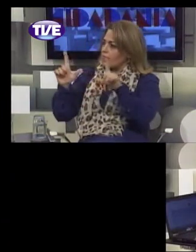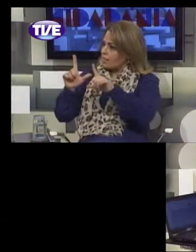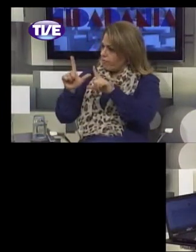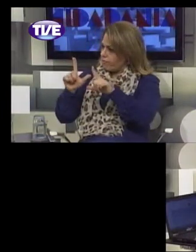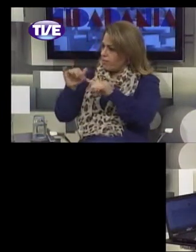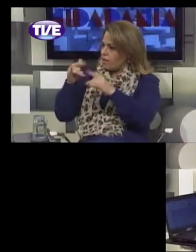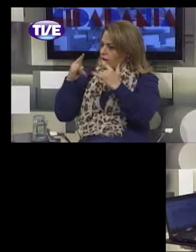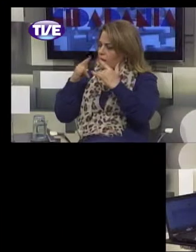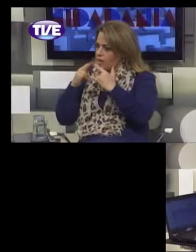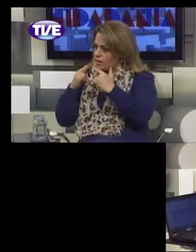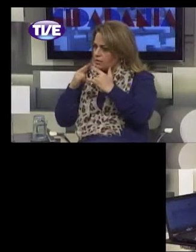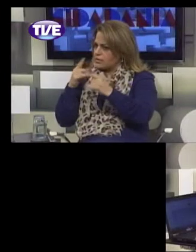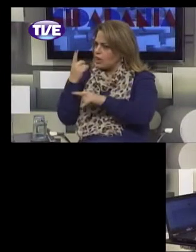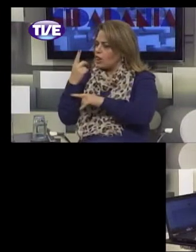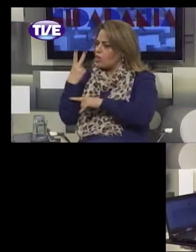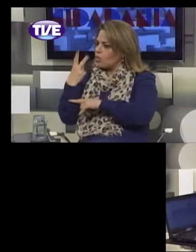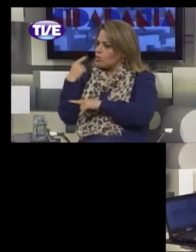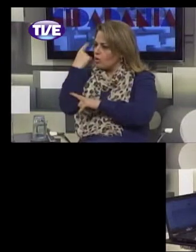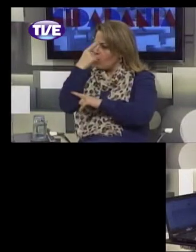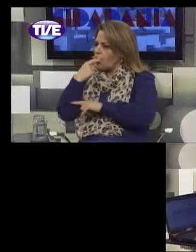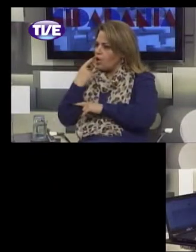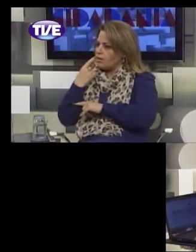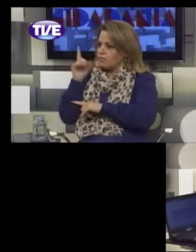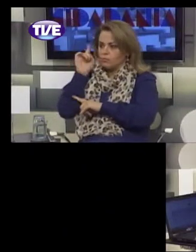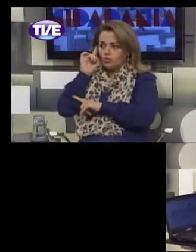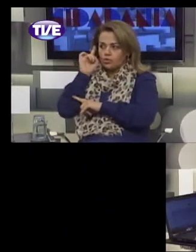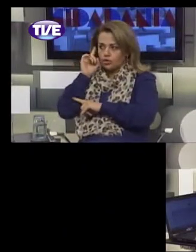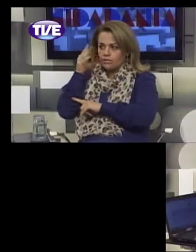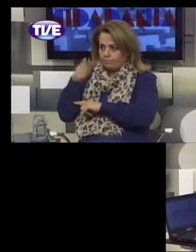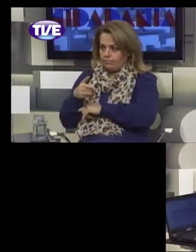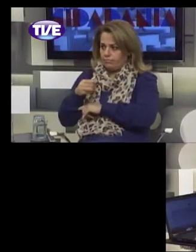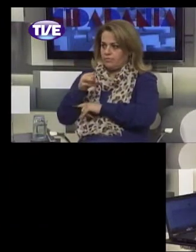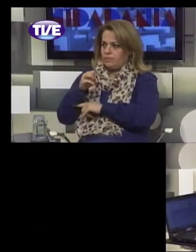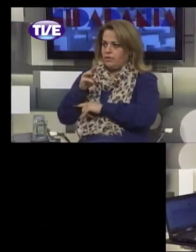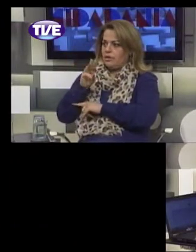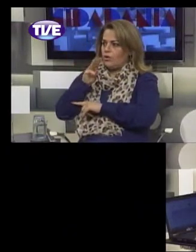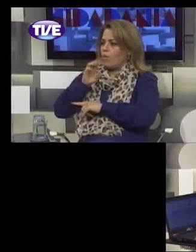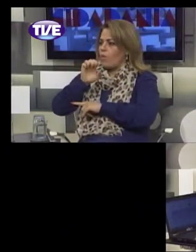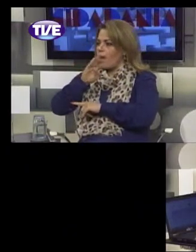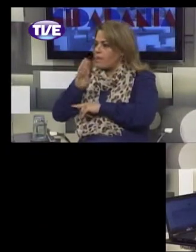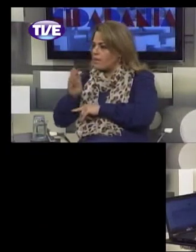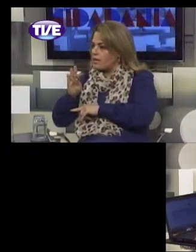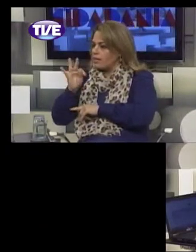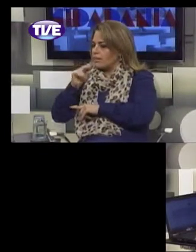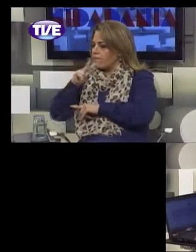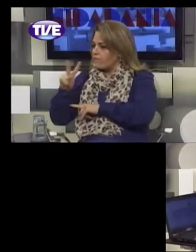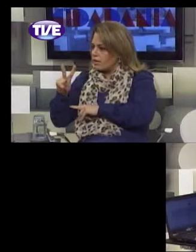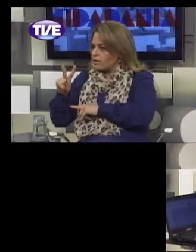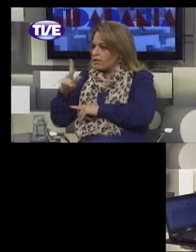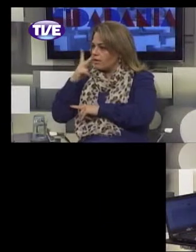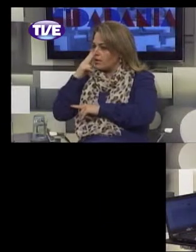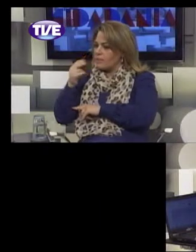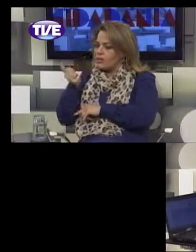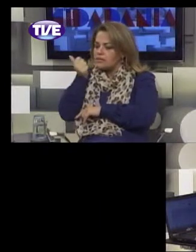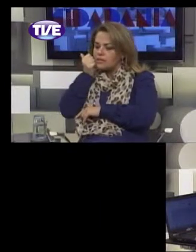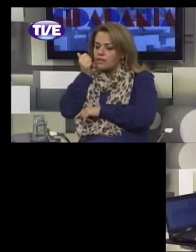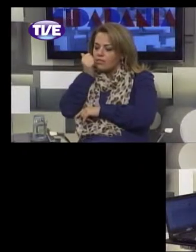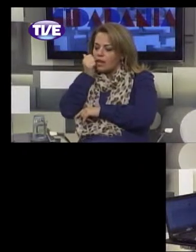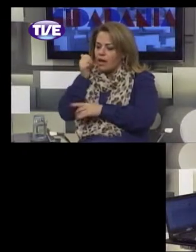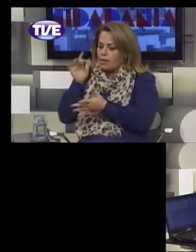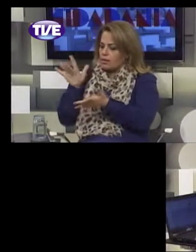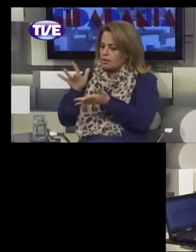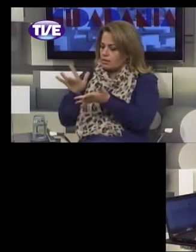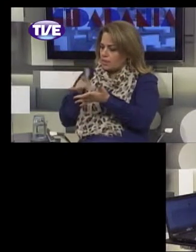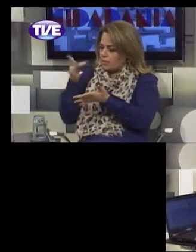durante 12 horas diárias através de plataformas na internet, na web TV, também em aplicativos para celulares e tablets.